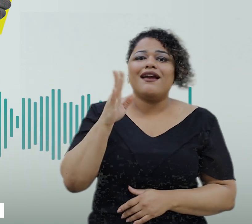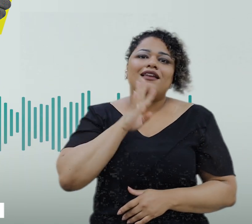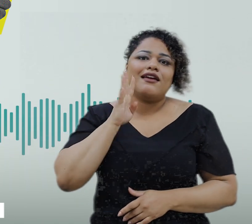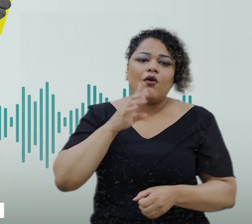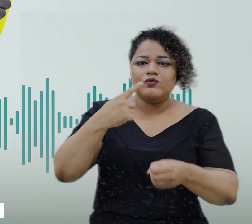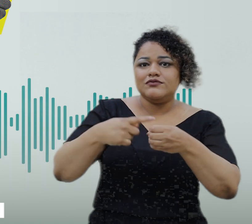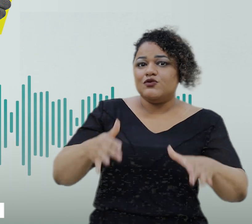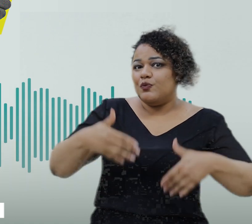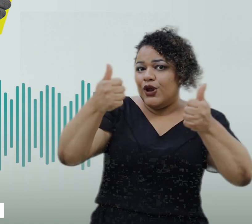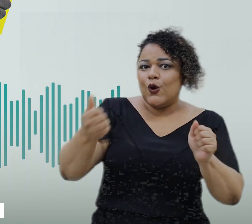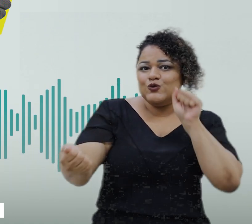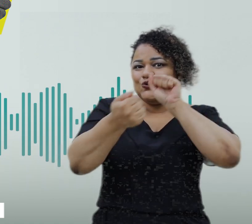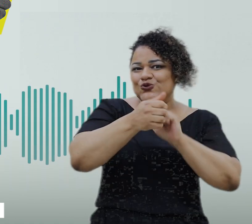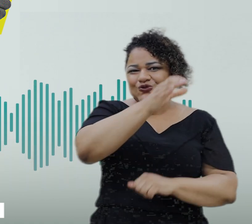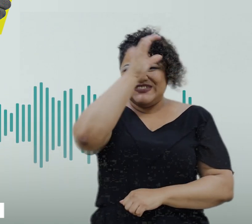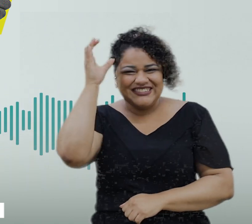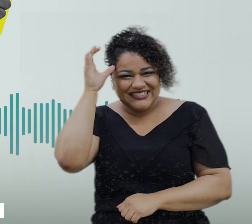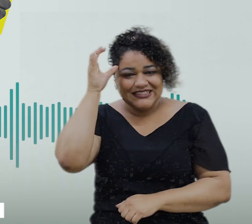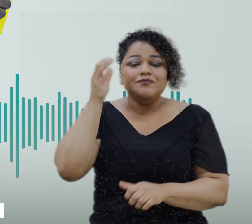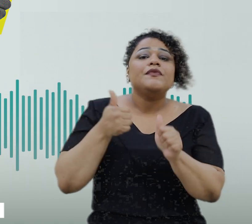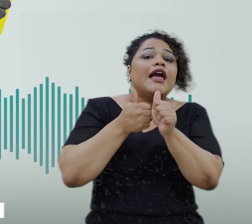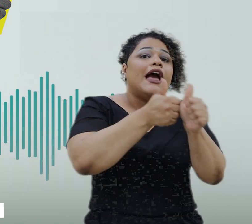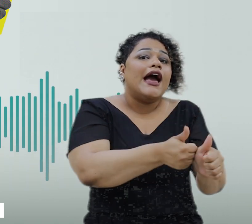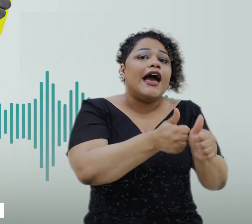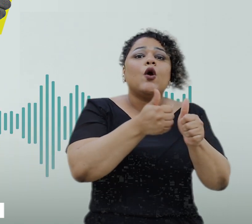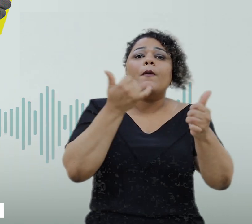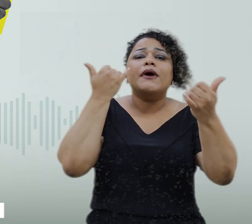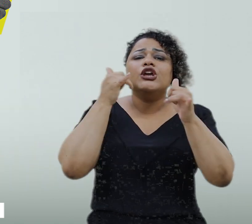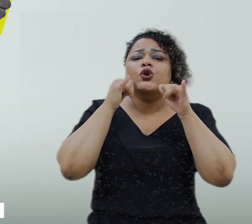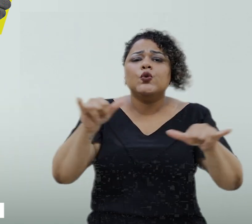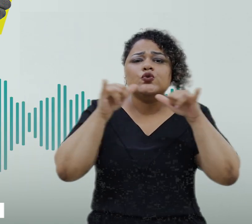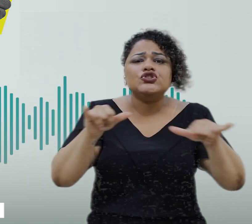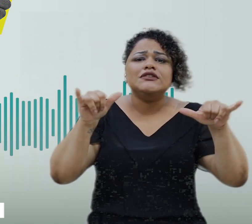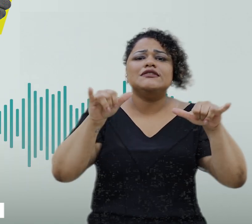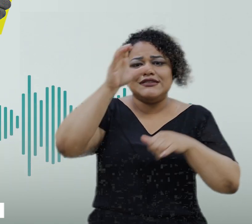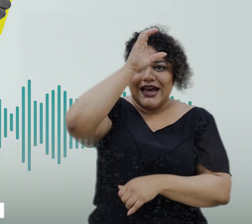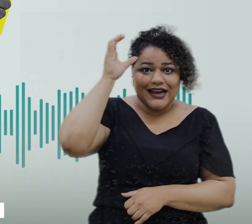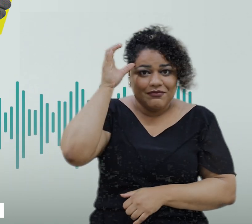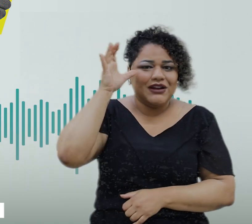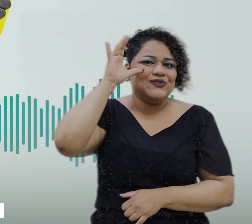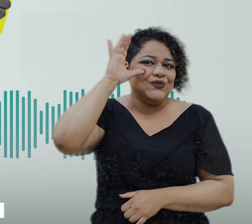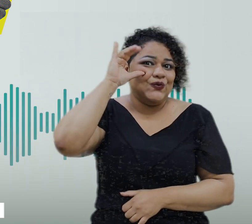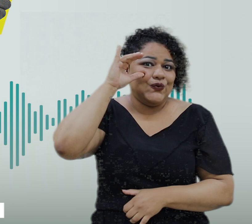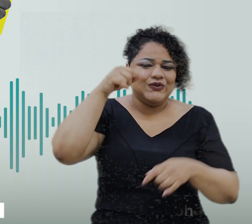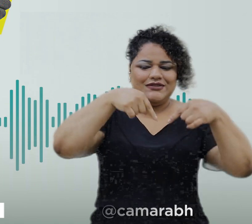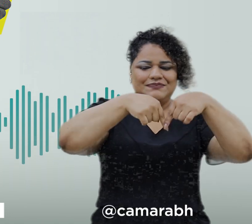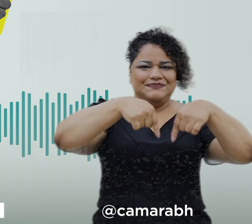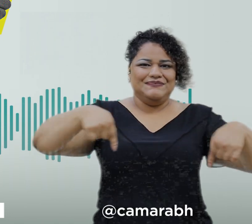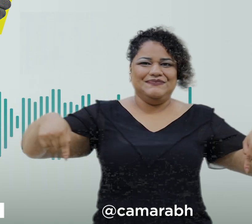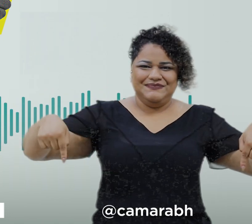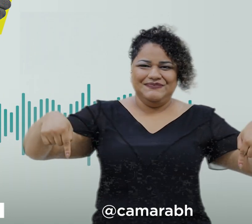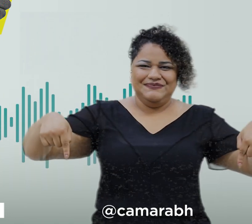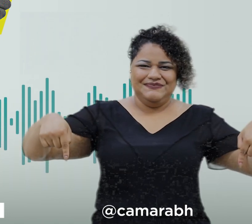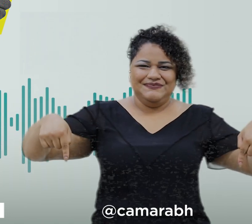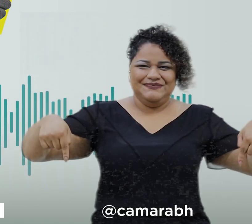uma cidade melhor, com a Câmara Municipal. Acompanhe as notícias sobre a Câmara no nosso Instagram, arroba